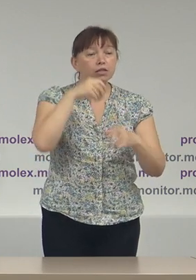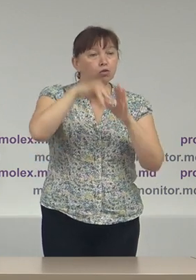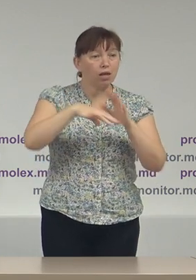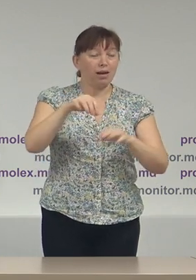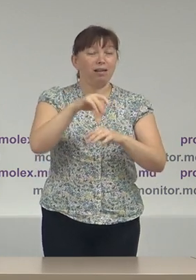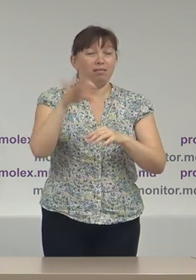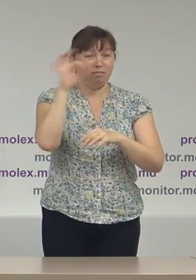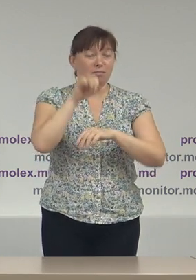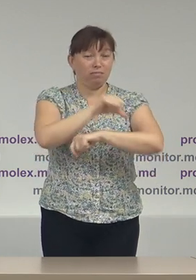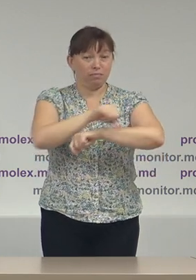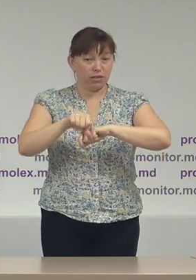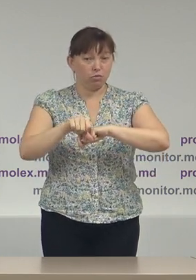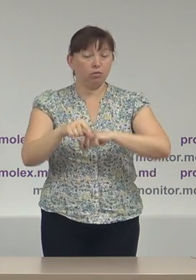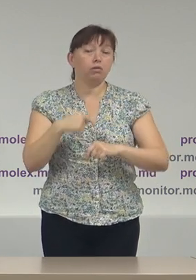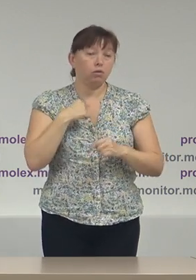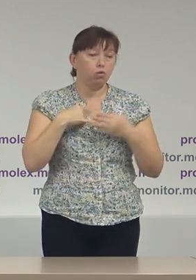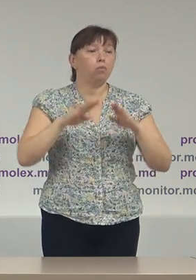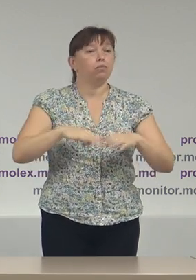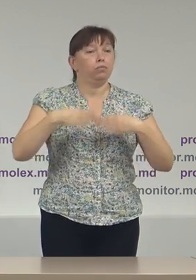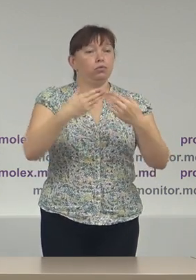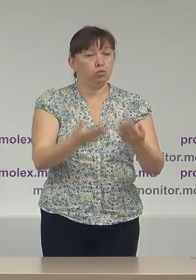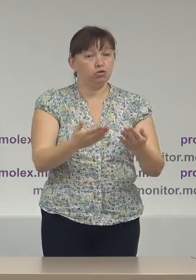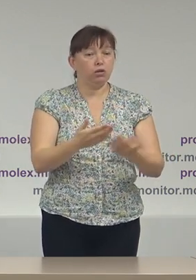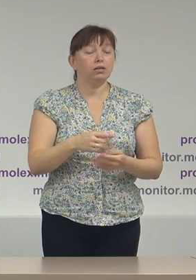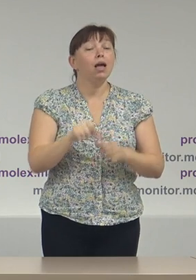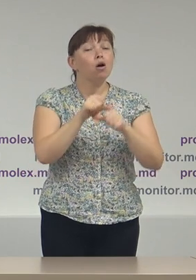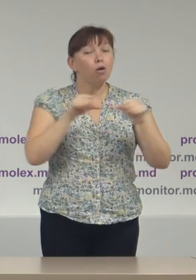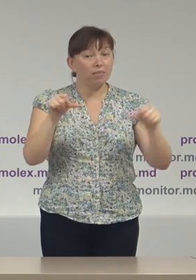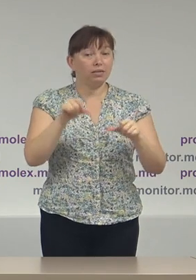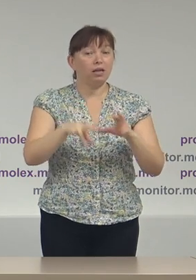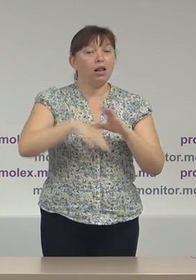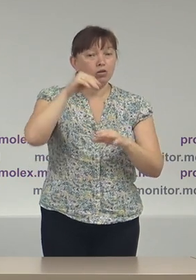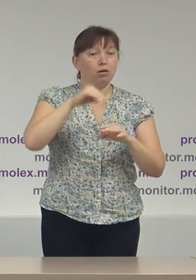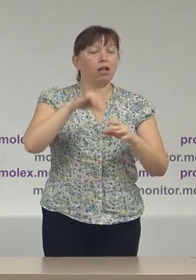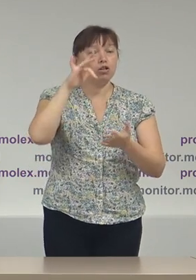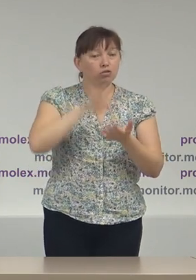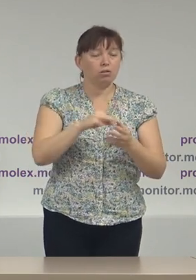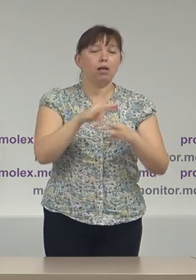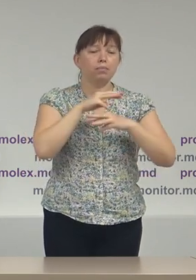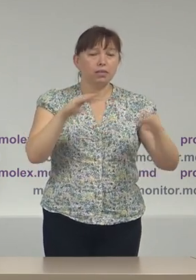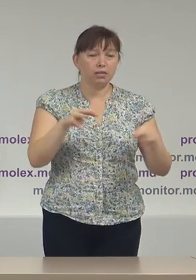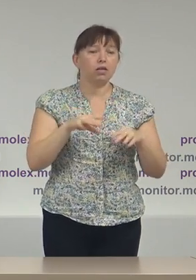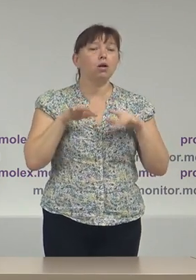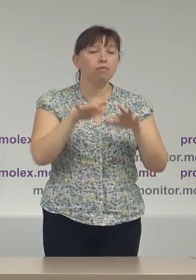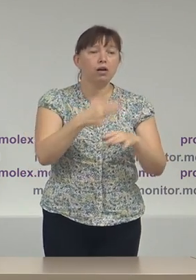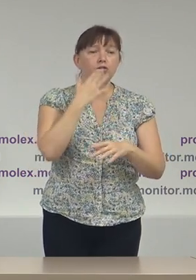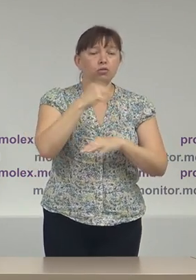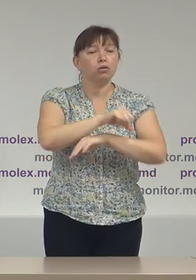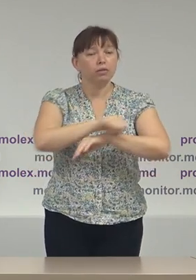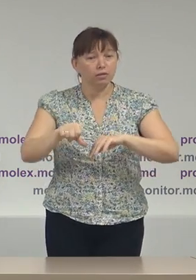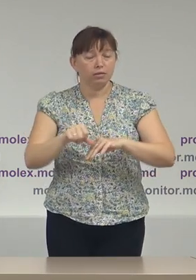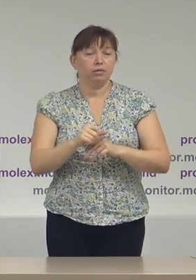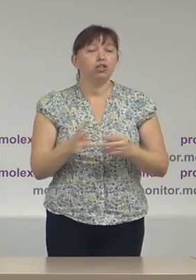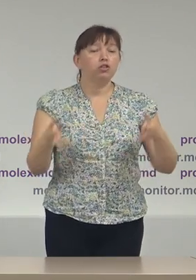peste hotare, venim cu sugestia pentru Comisie Electorală Centrală, Ministerul Afacerilor Externe și Integrării